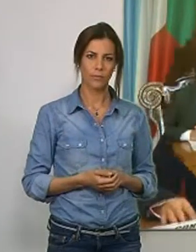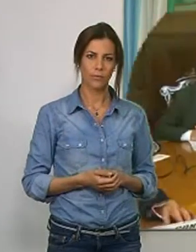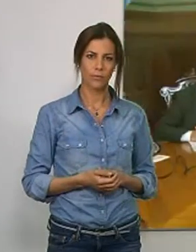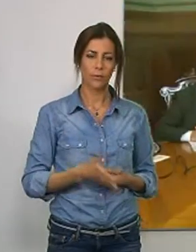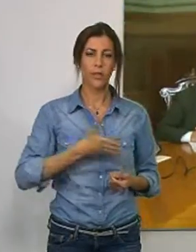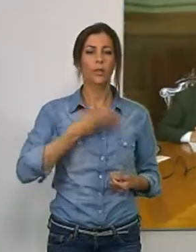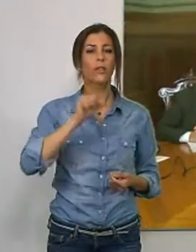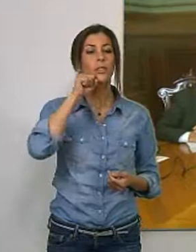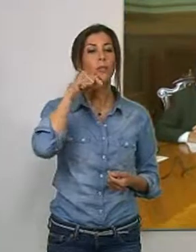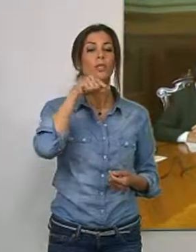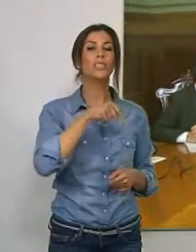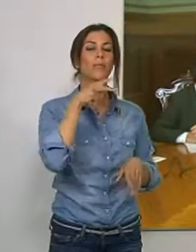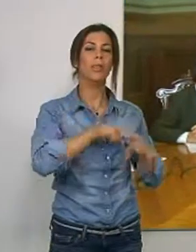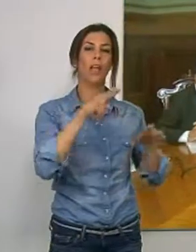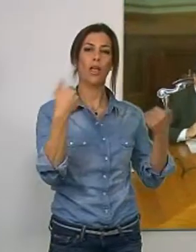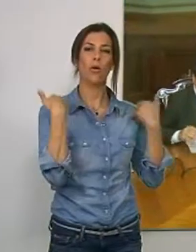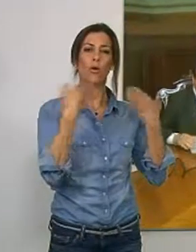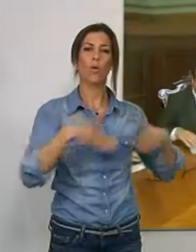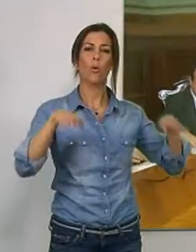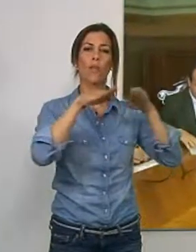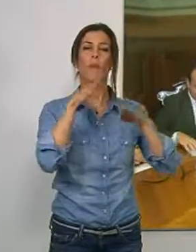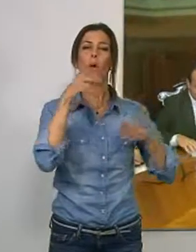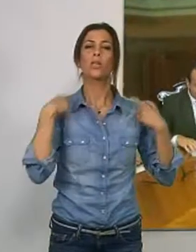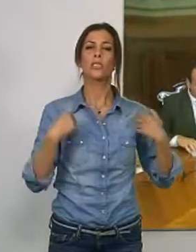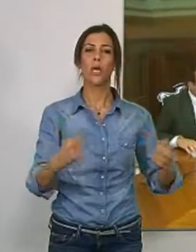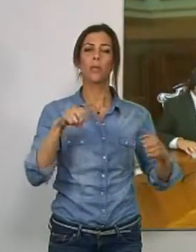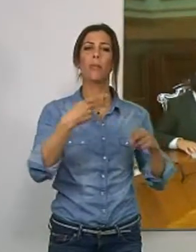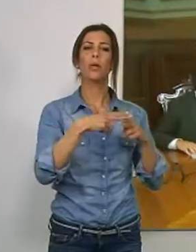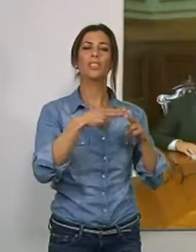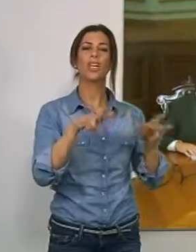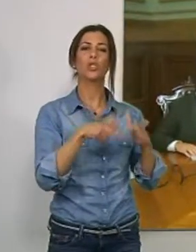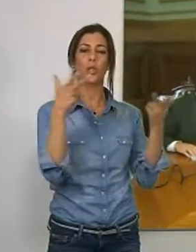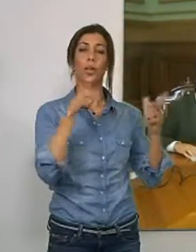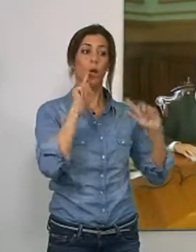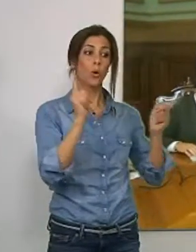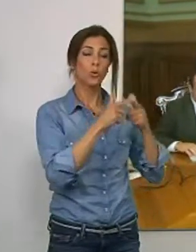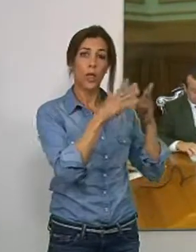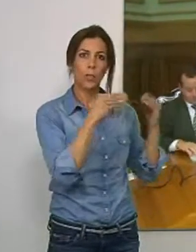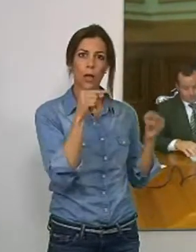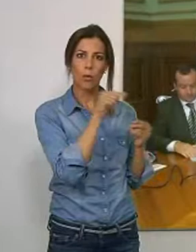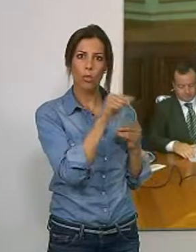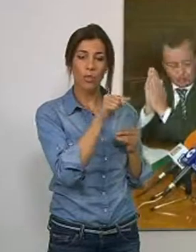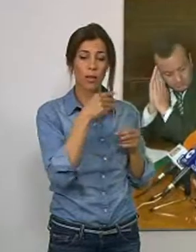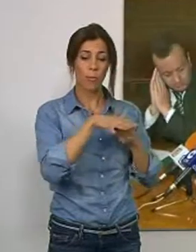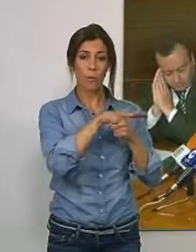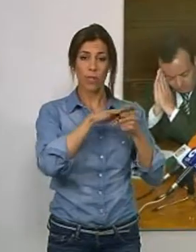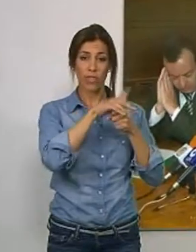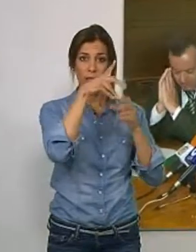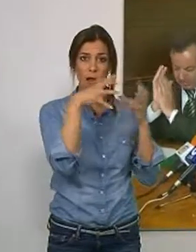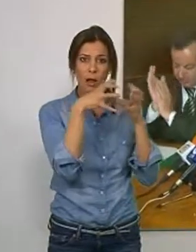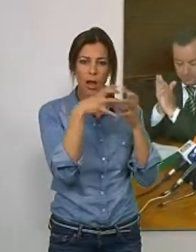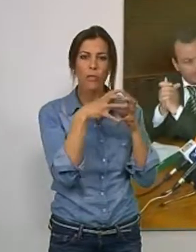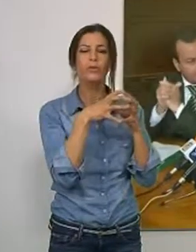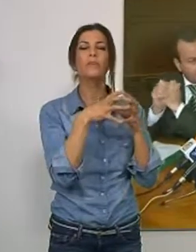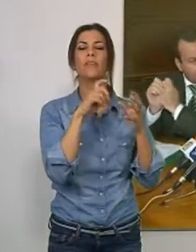La primera edil motrileña y el delgado de Igualdad, Salud y Políticas Sociales de la Junta de Andalucía en la provincia de